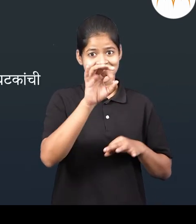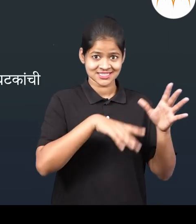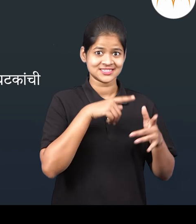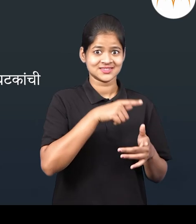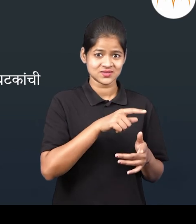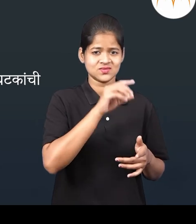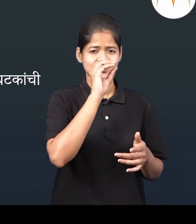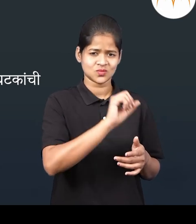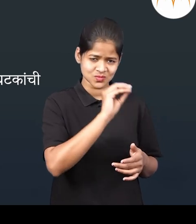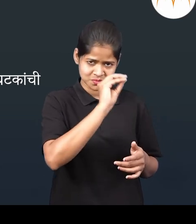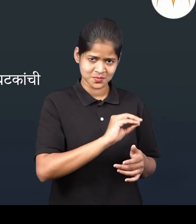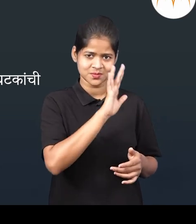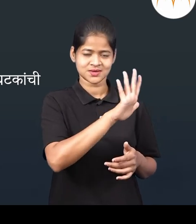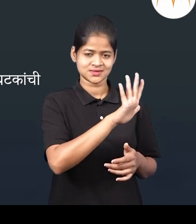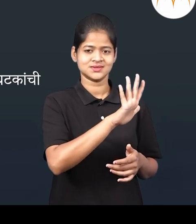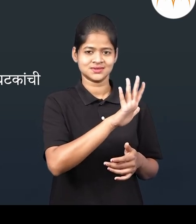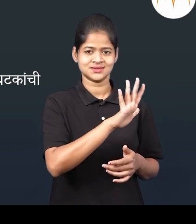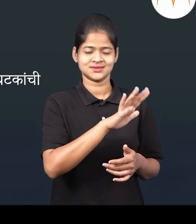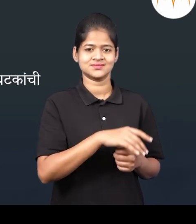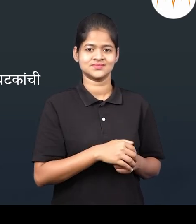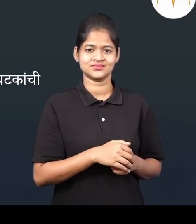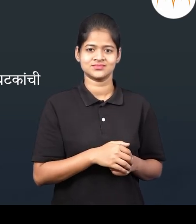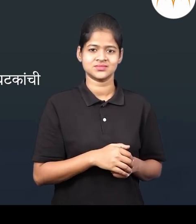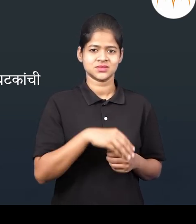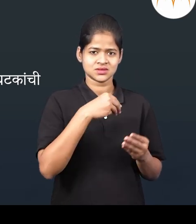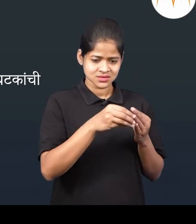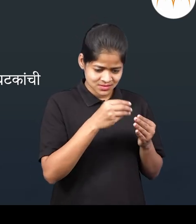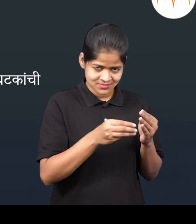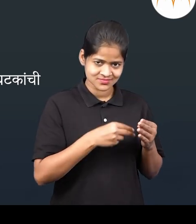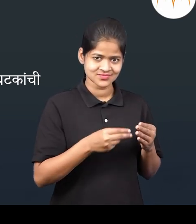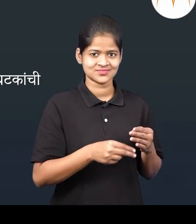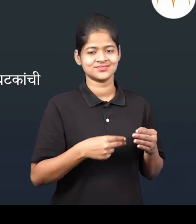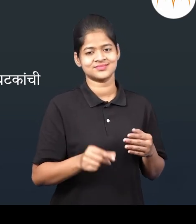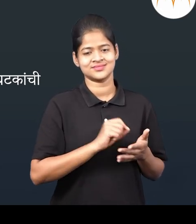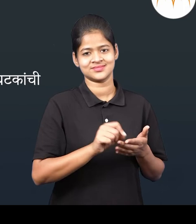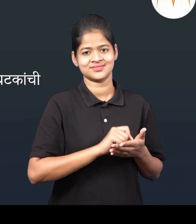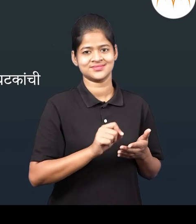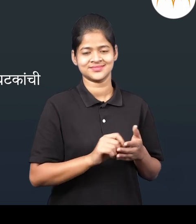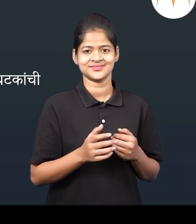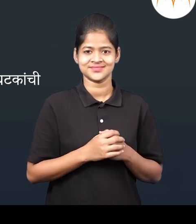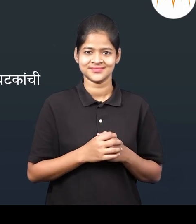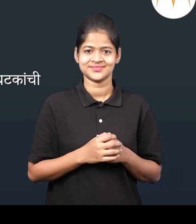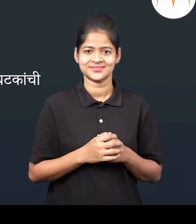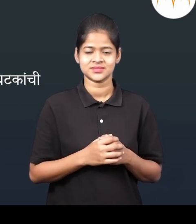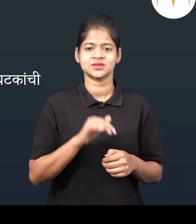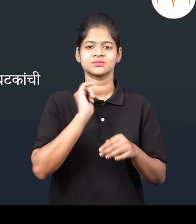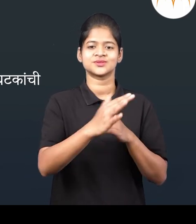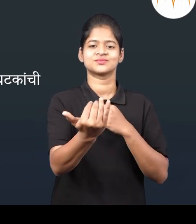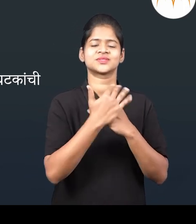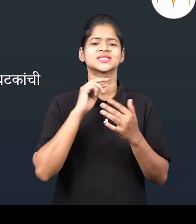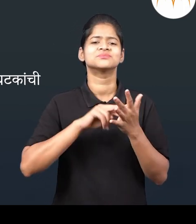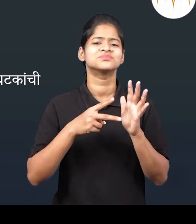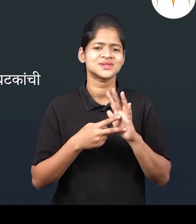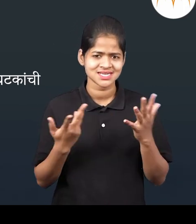तायार होना रे कोणता ही पाच वस्तुंची कि माँ घटकान ची नावे लिहा संदेश